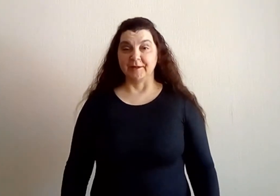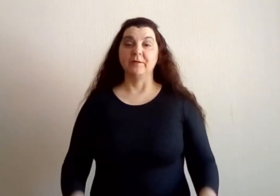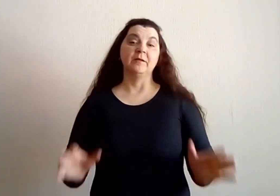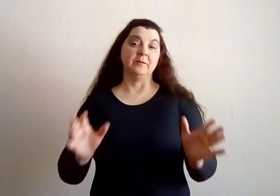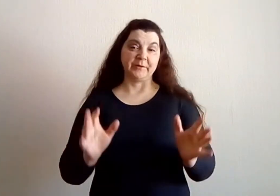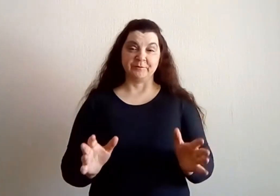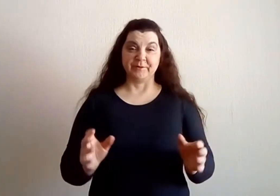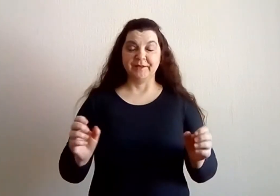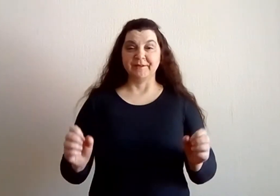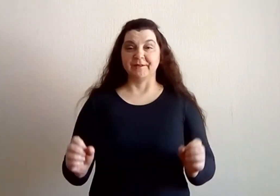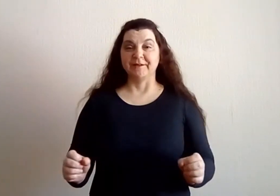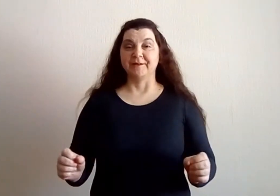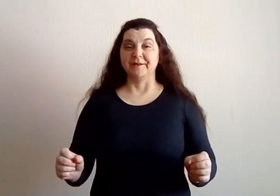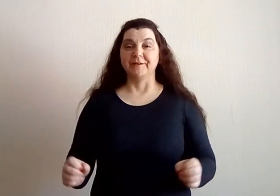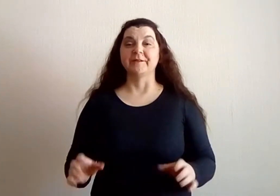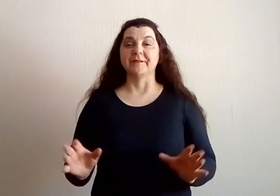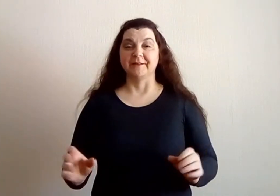при выполнении тех или иных задач.